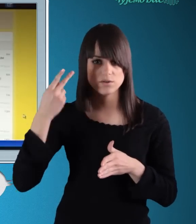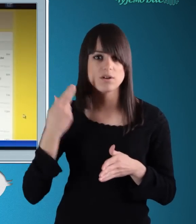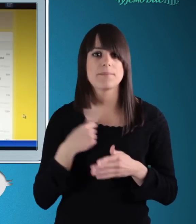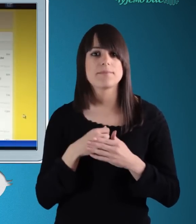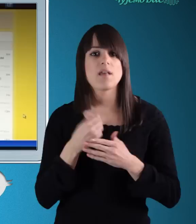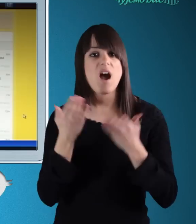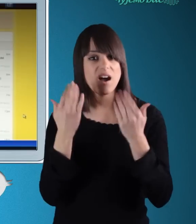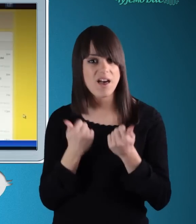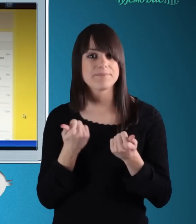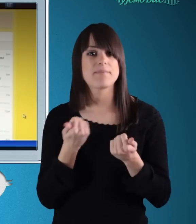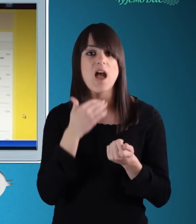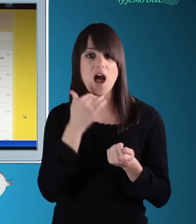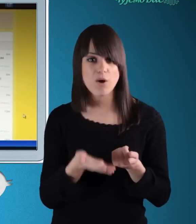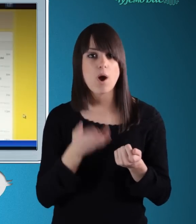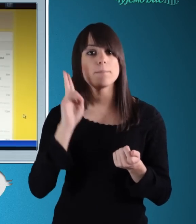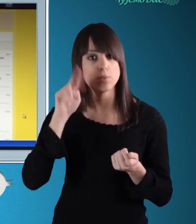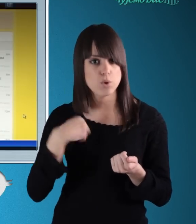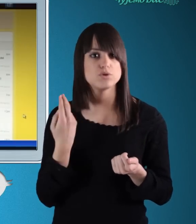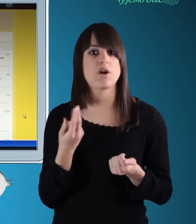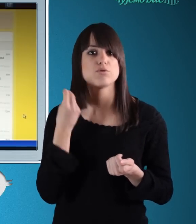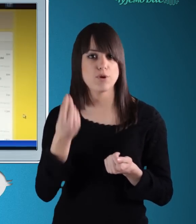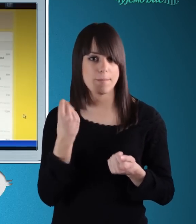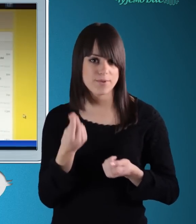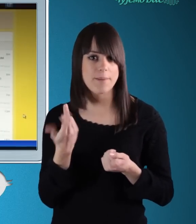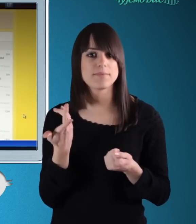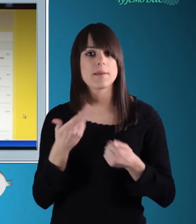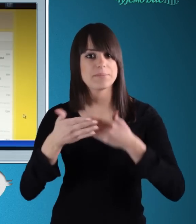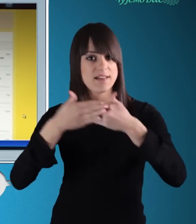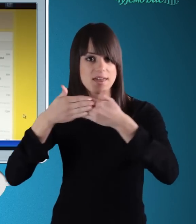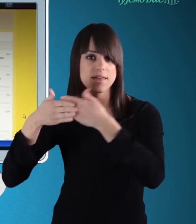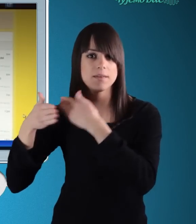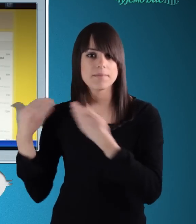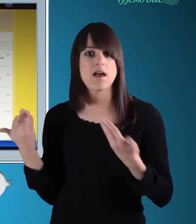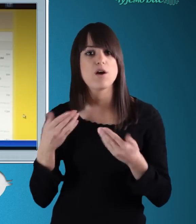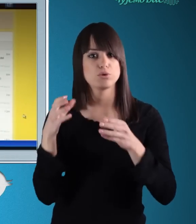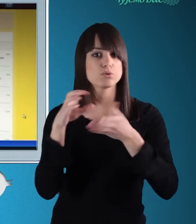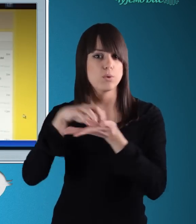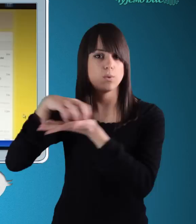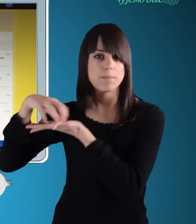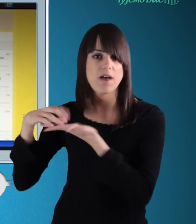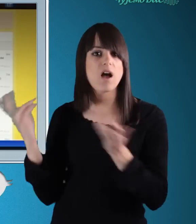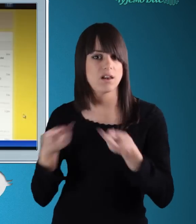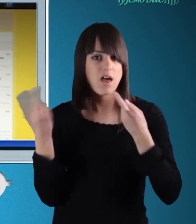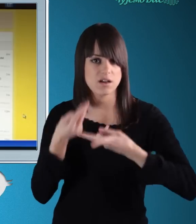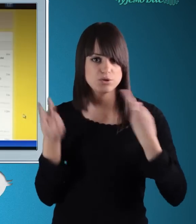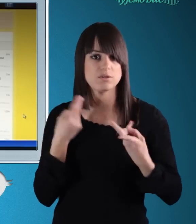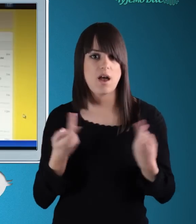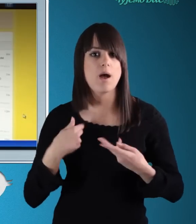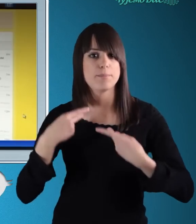zajednicom, moguće je plasirati važne poruke, podizati svest i ukazivati na probleme koje mediji mogu da prepoznaju, preuzmu